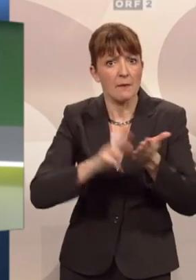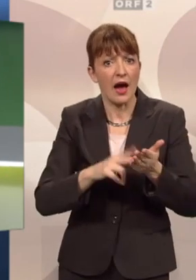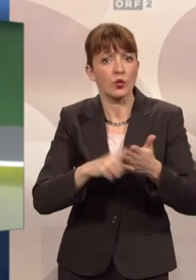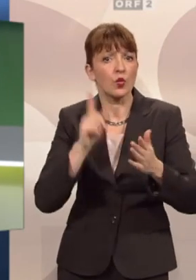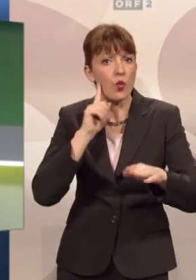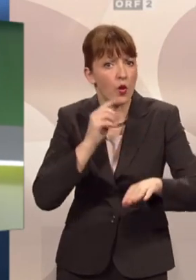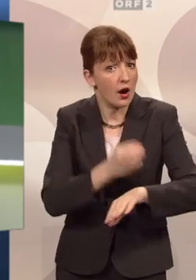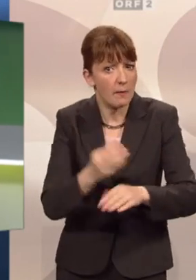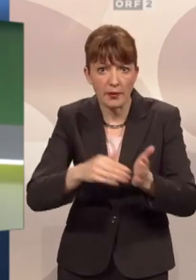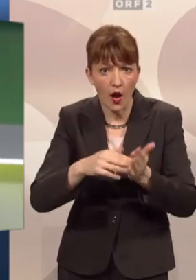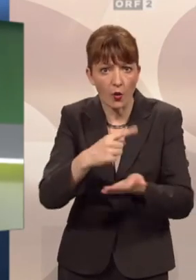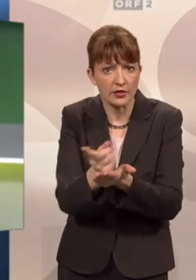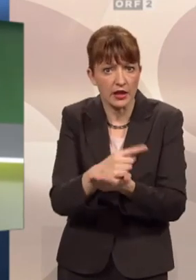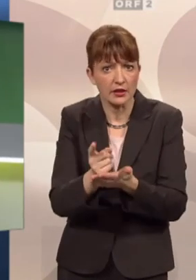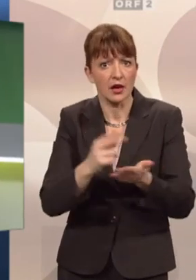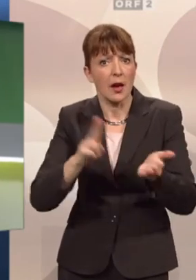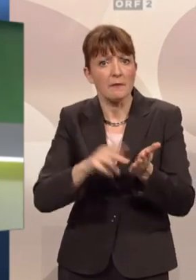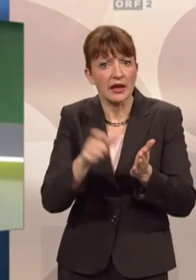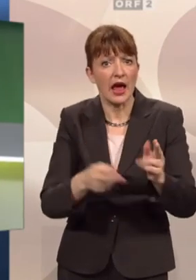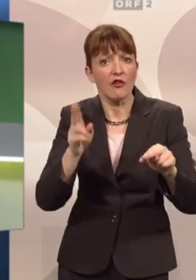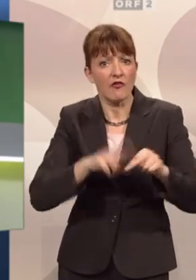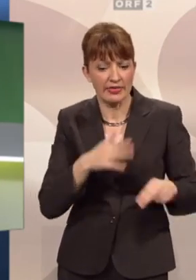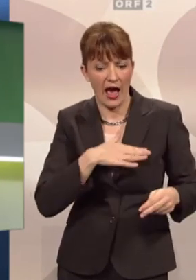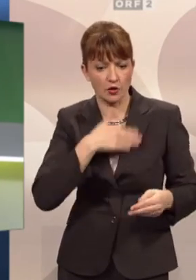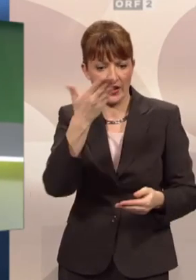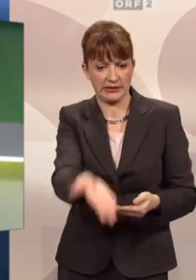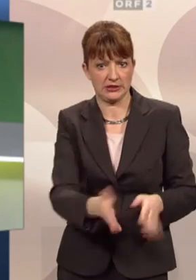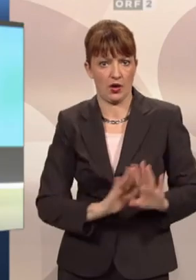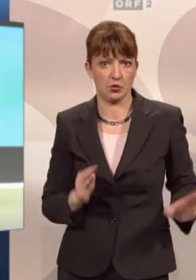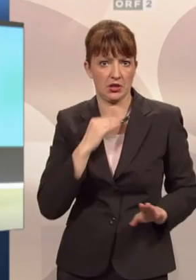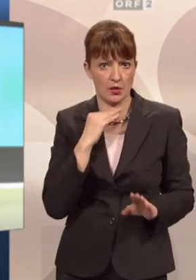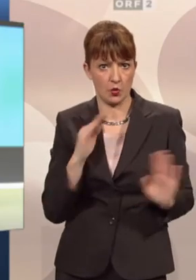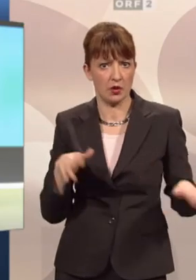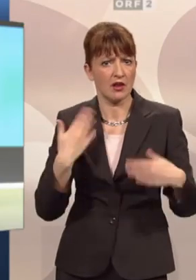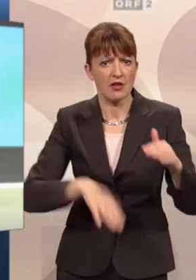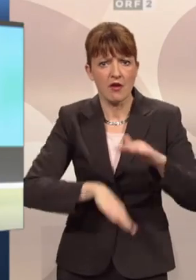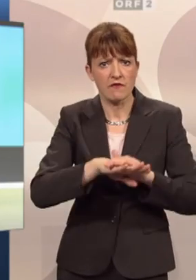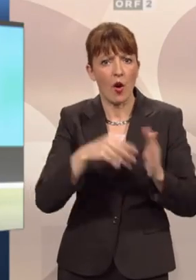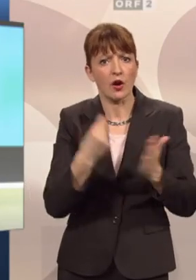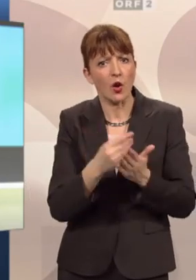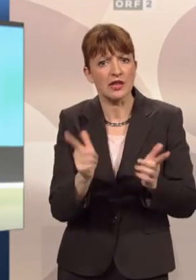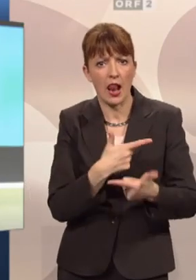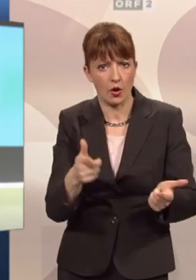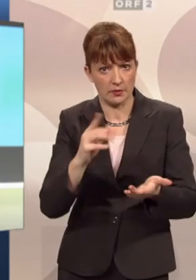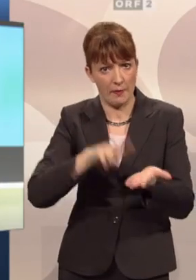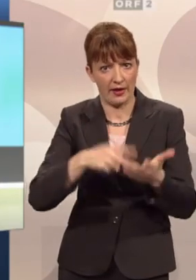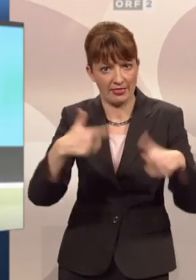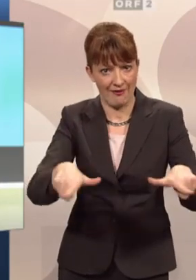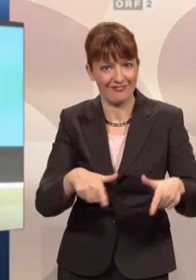Parkpickerl, sobald sie ihren Ausweis hineinlegen. Da dürfen Sie unbeschränkt und kostenlos parken. Herr Magister, vielen Dank, dass Sie bei uns sind.